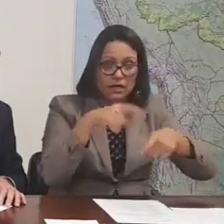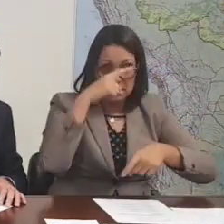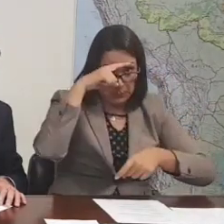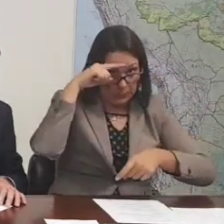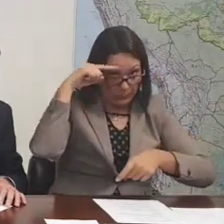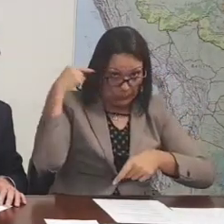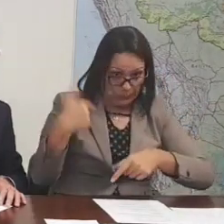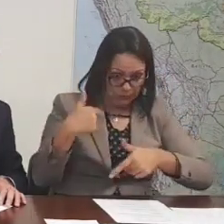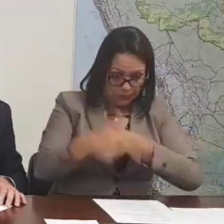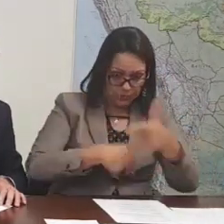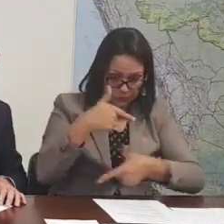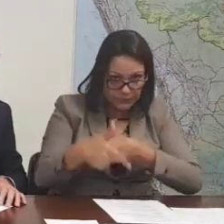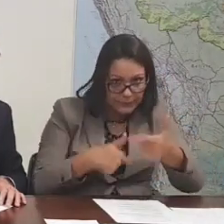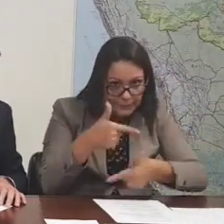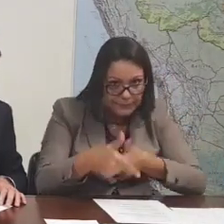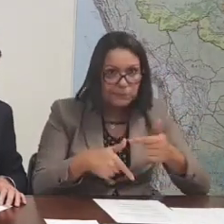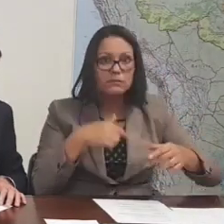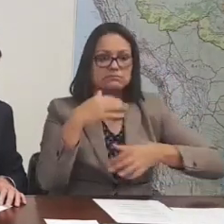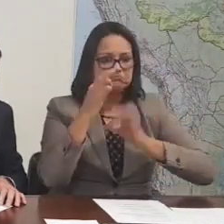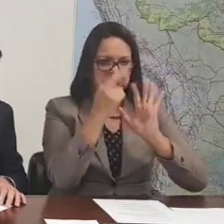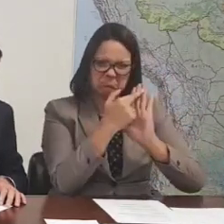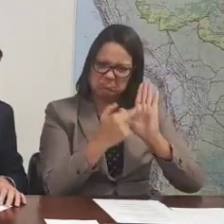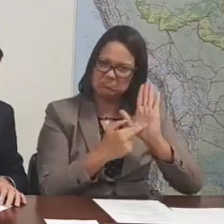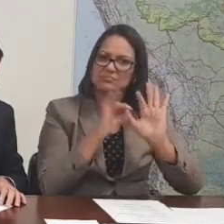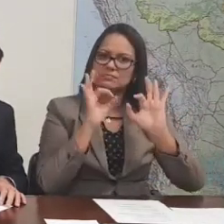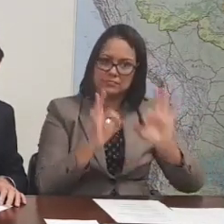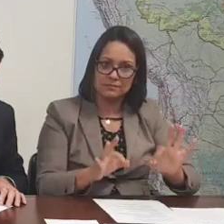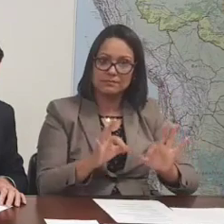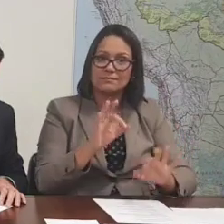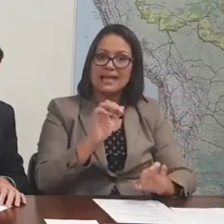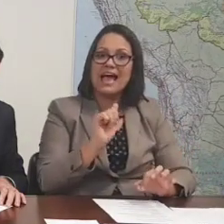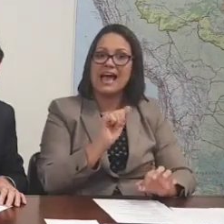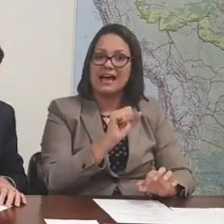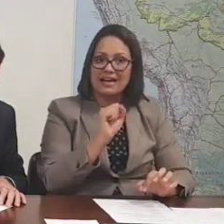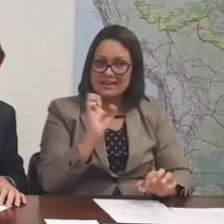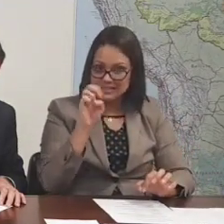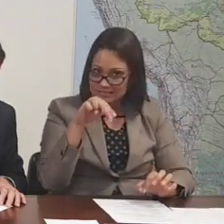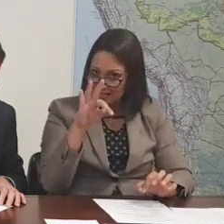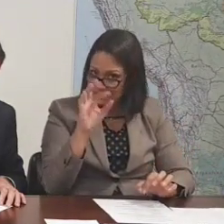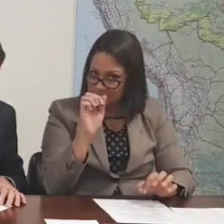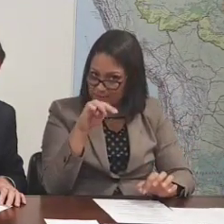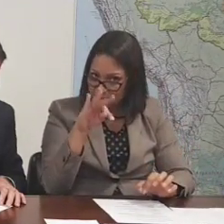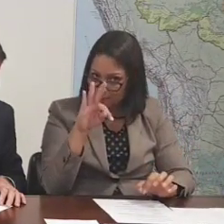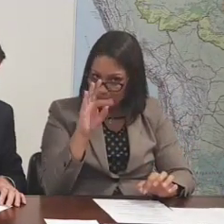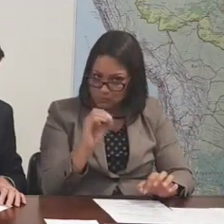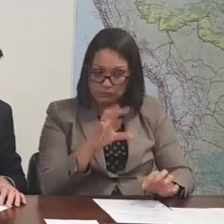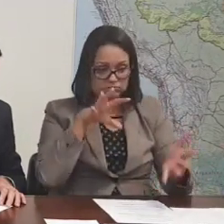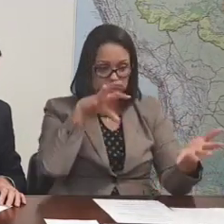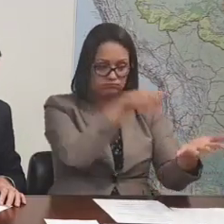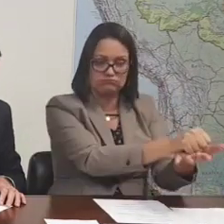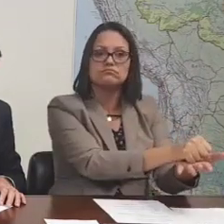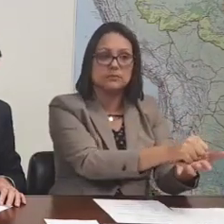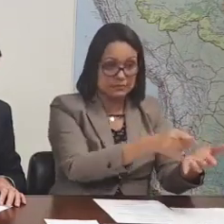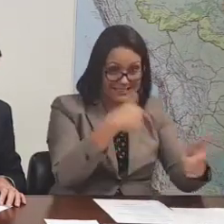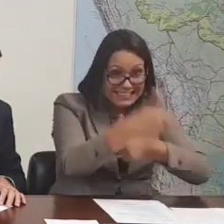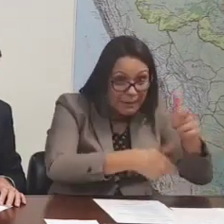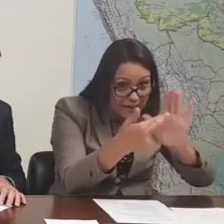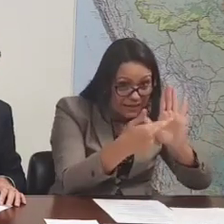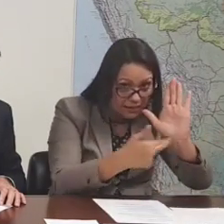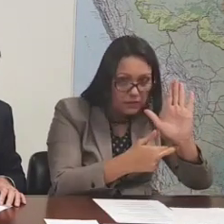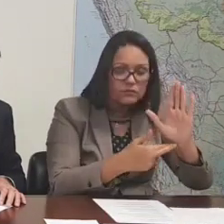dificuldade, mas todo aquele assentado passará a ser efetivamente um proprietário rural.